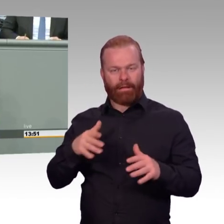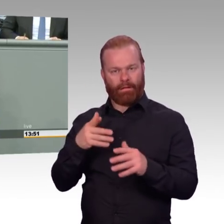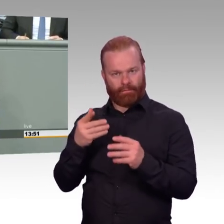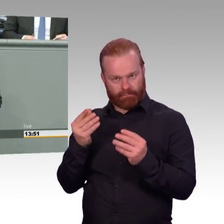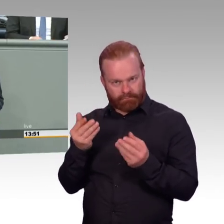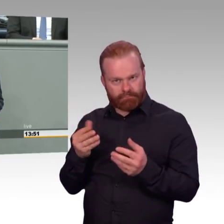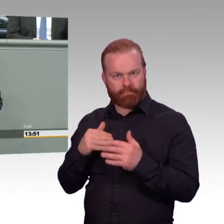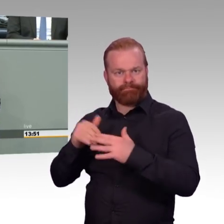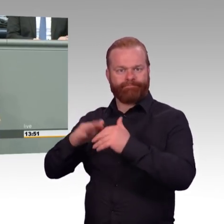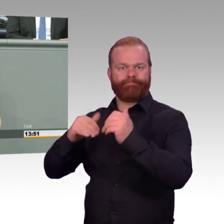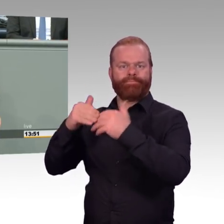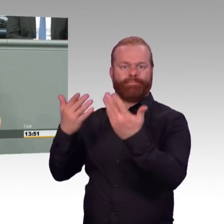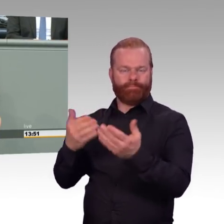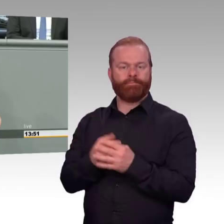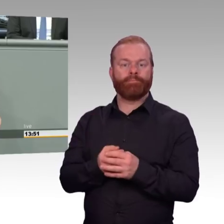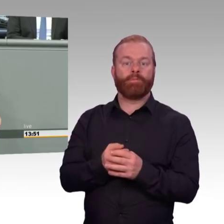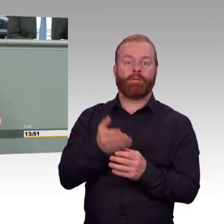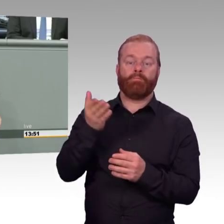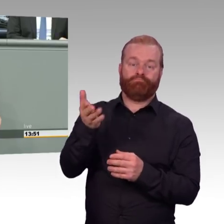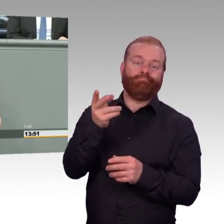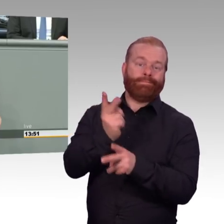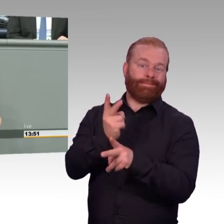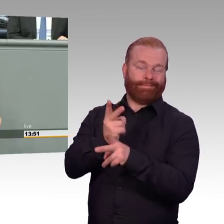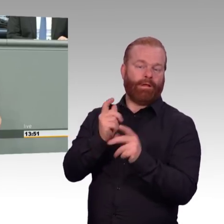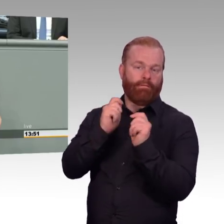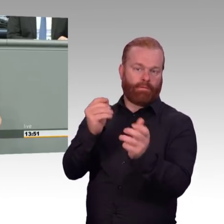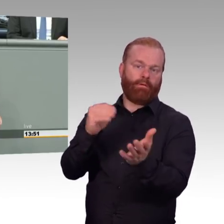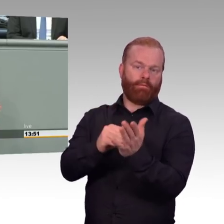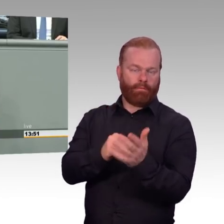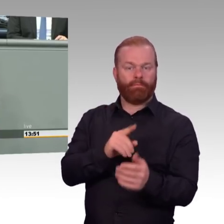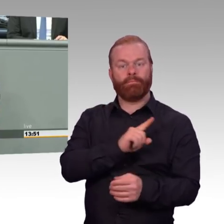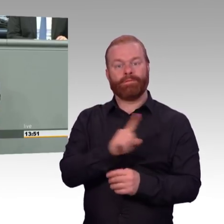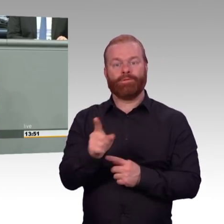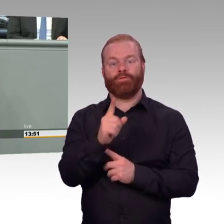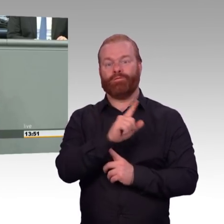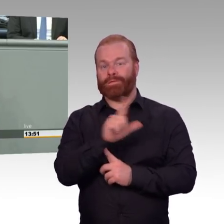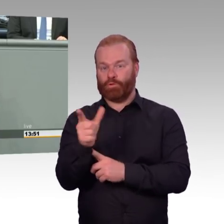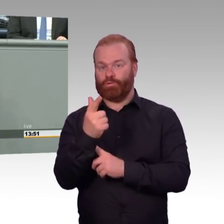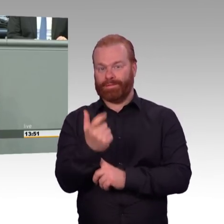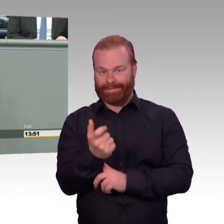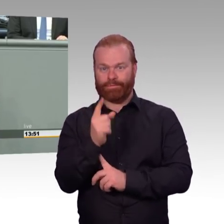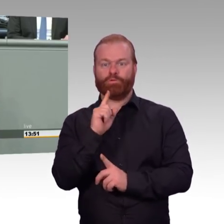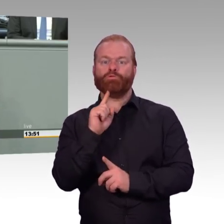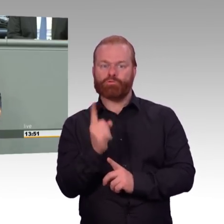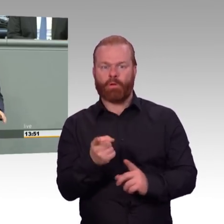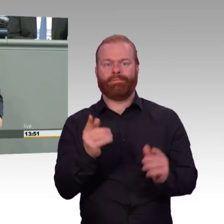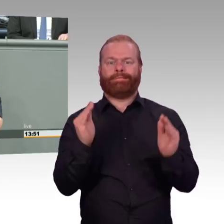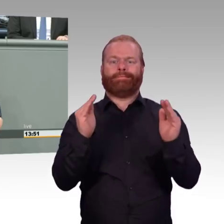den Steinkohlekraftwerken um 7,7 GW vorgeschlagen hat. Aber wir haben 2019 und zunächst müssen eben die